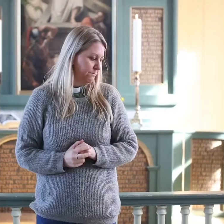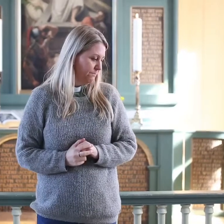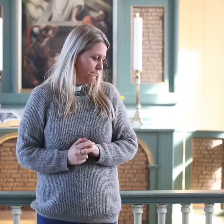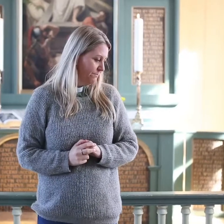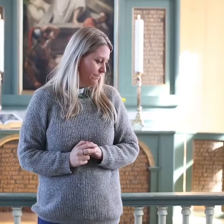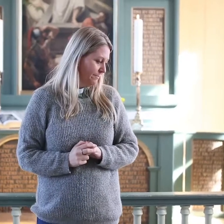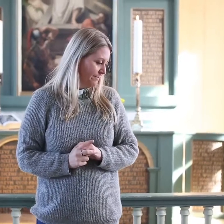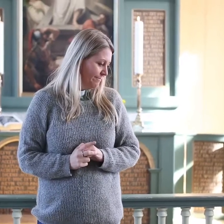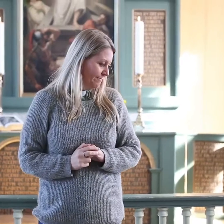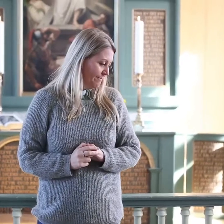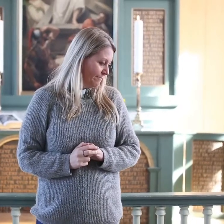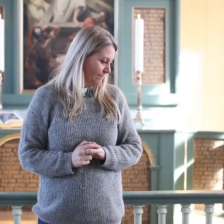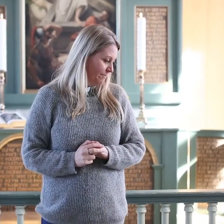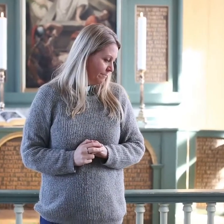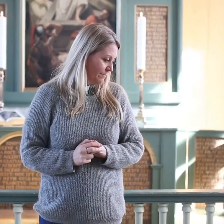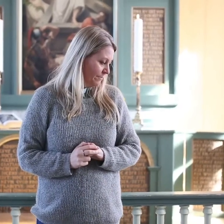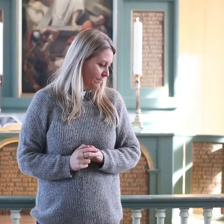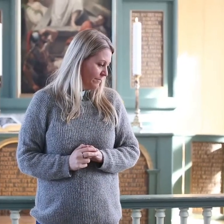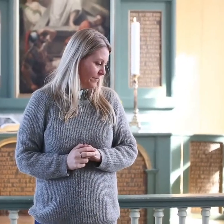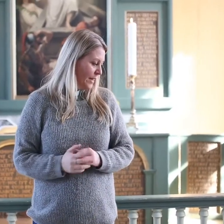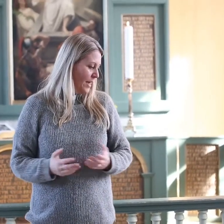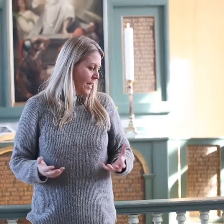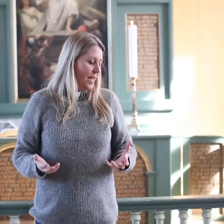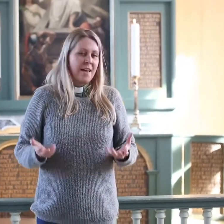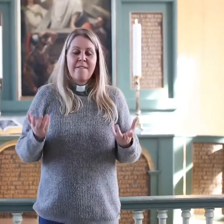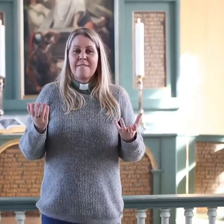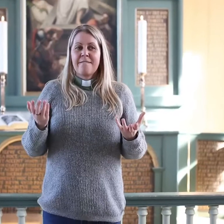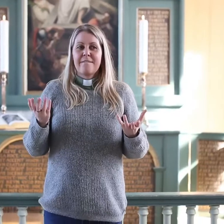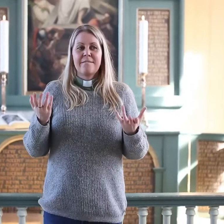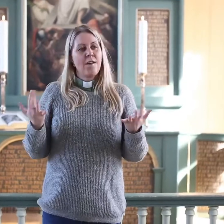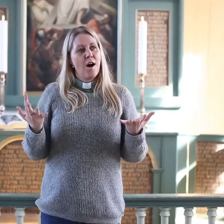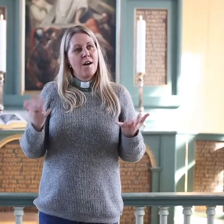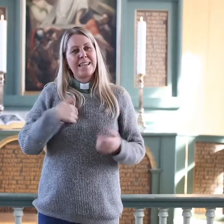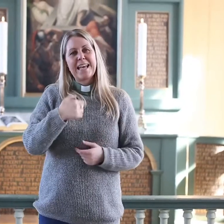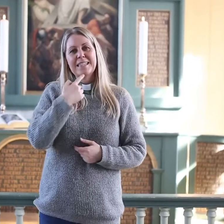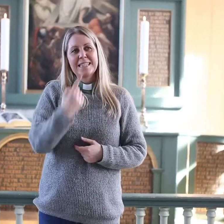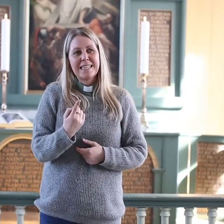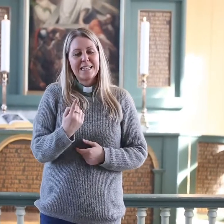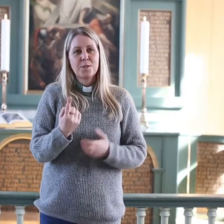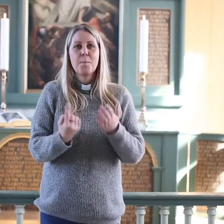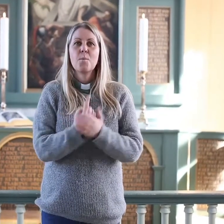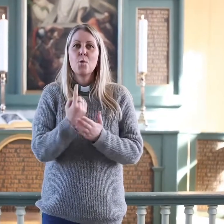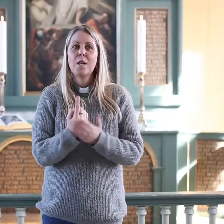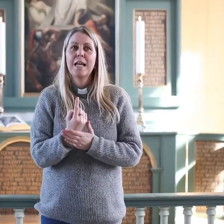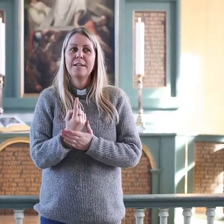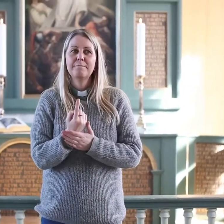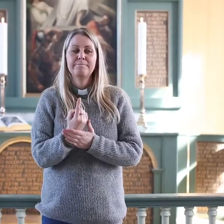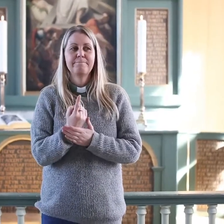snart. Så de kan gå tilbake dit og voksne på jobb. Hva kan jeg si som kan gi litt